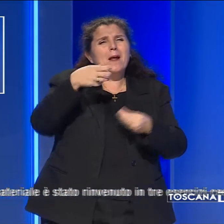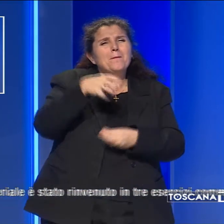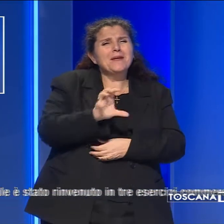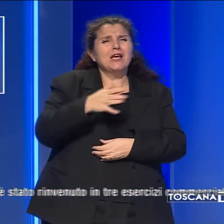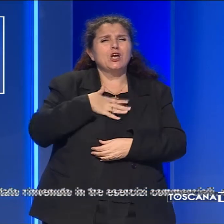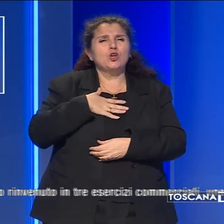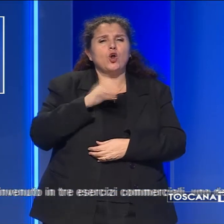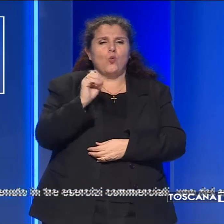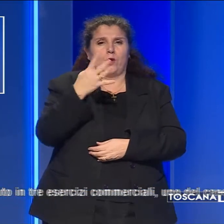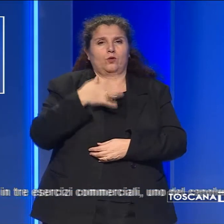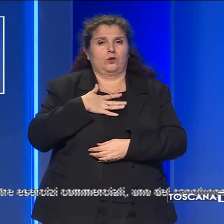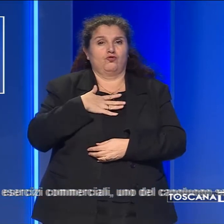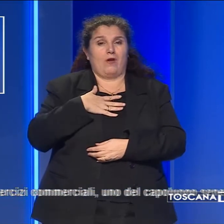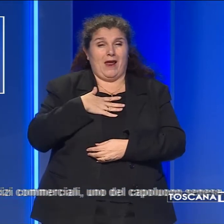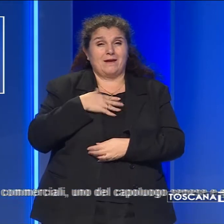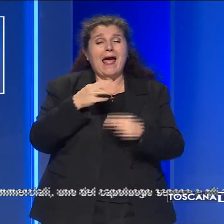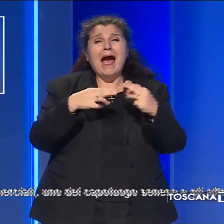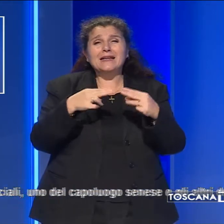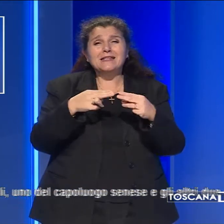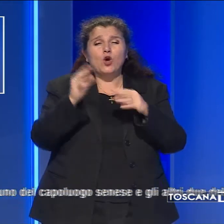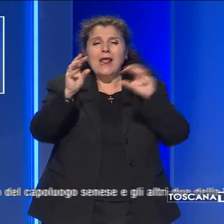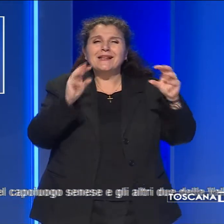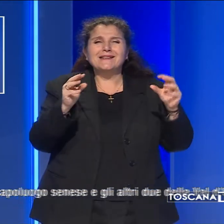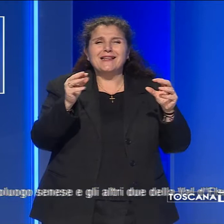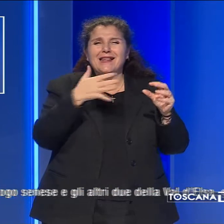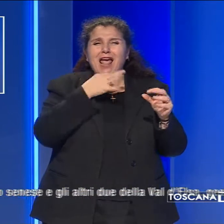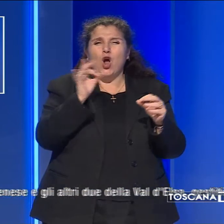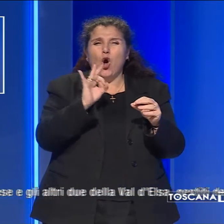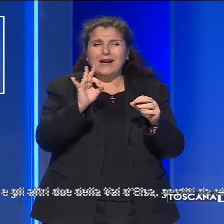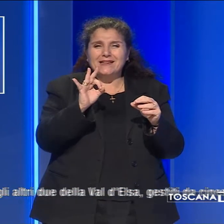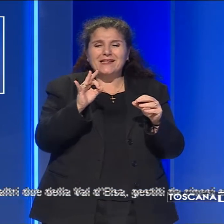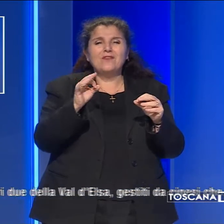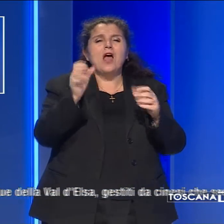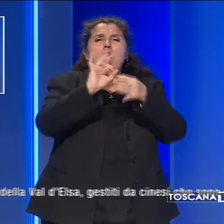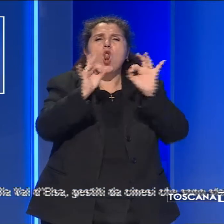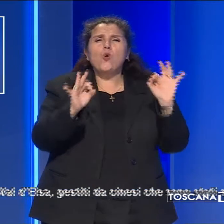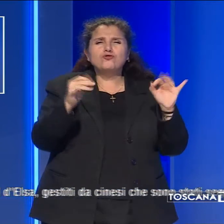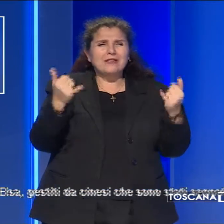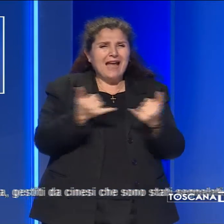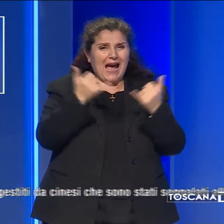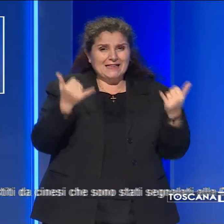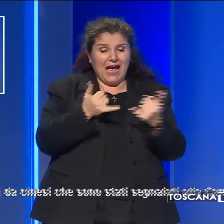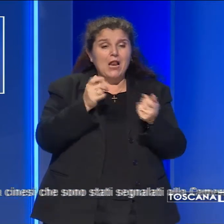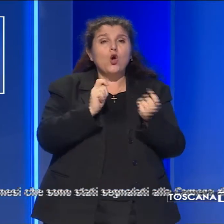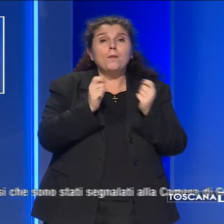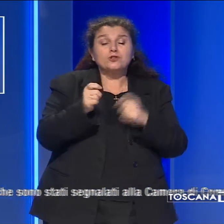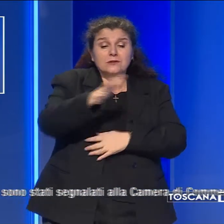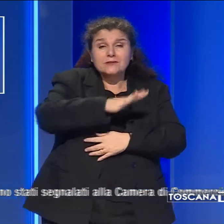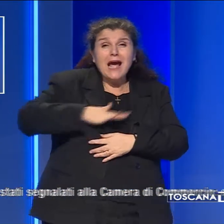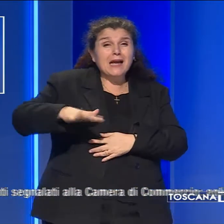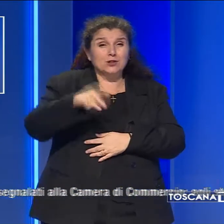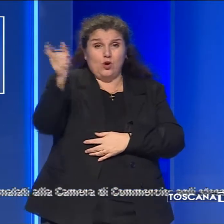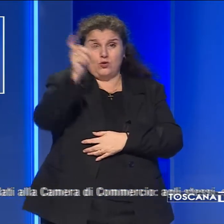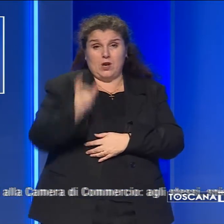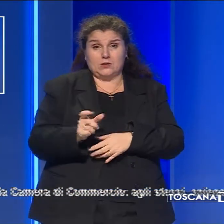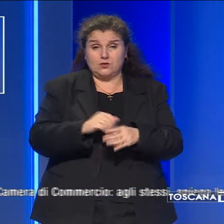14 anni, articoli decorativi e luminarie natalizie commercializzati sul territorio nazionale.